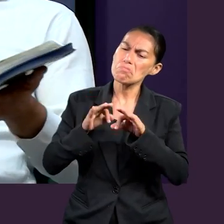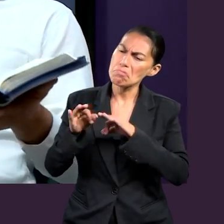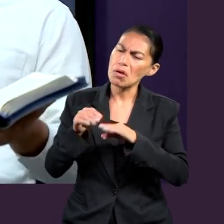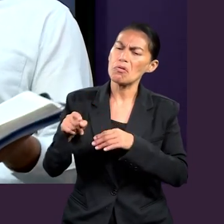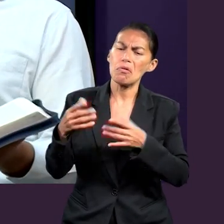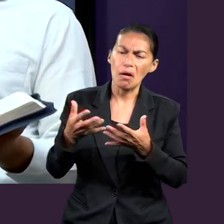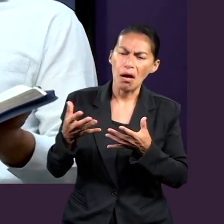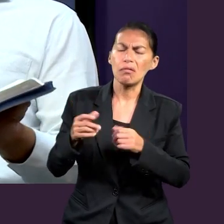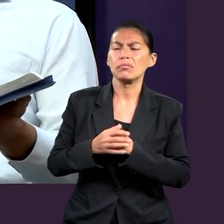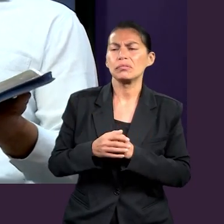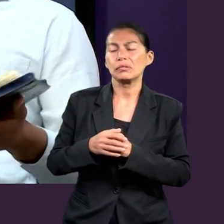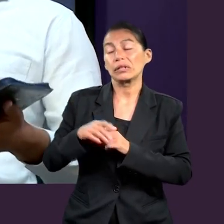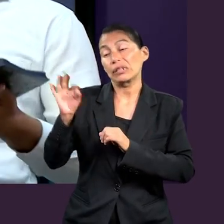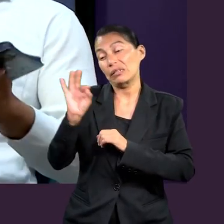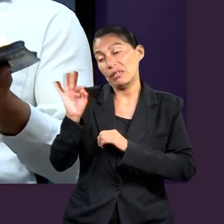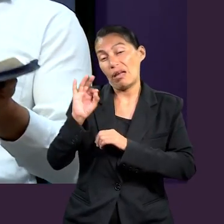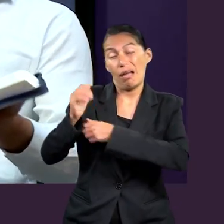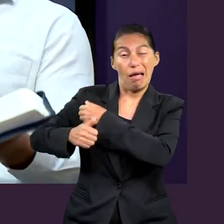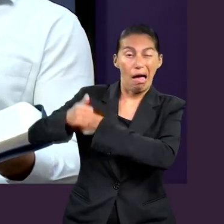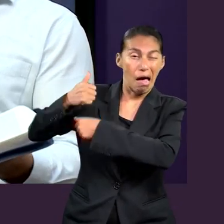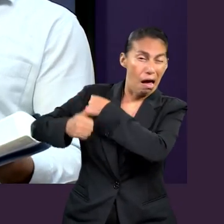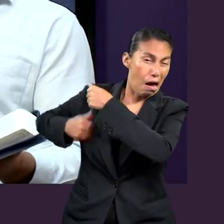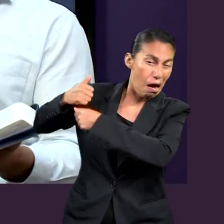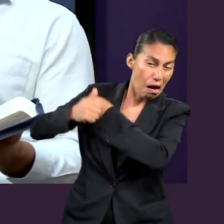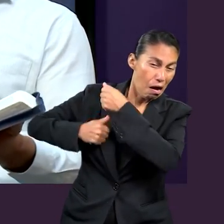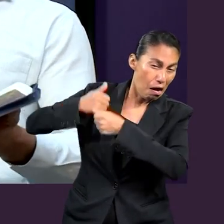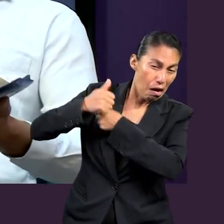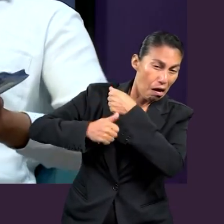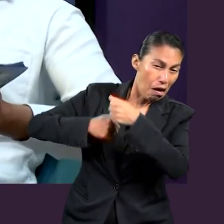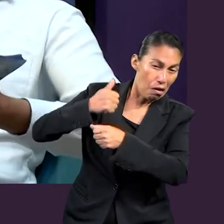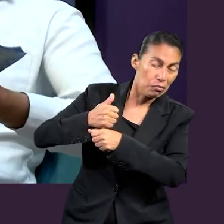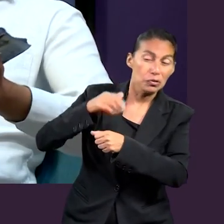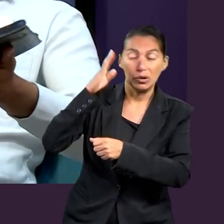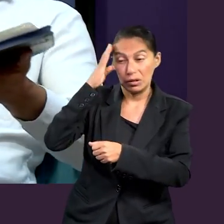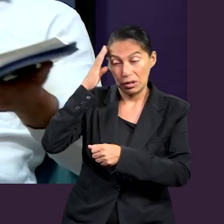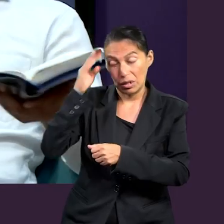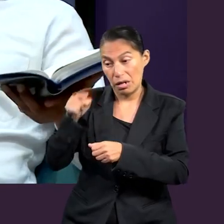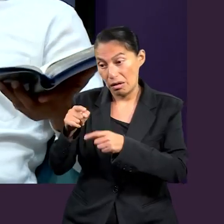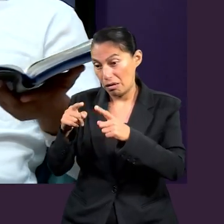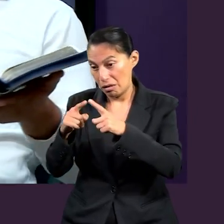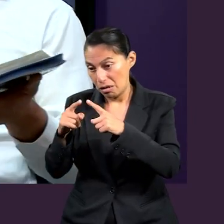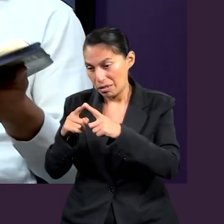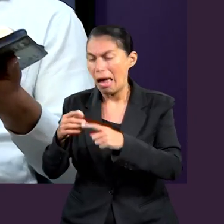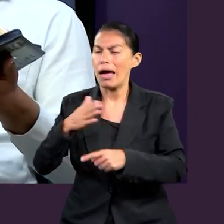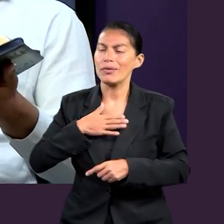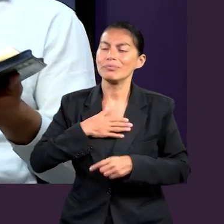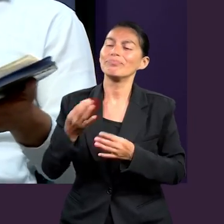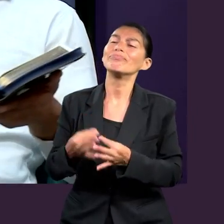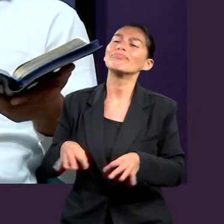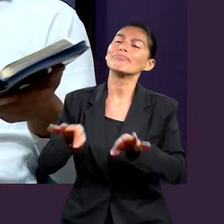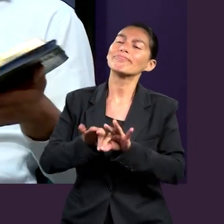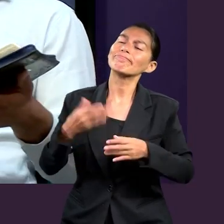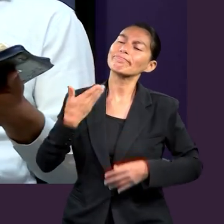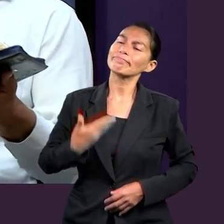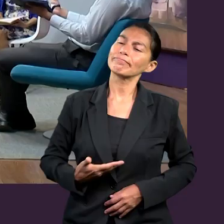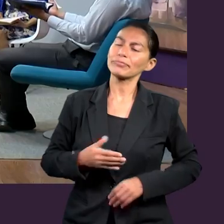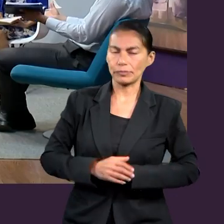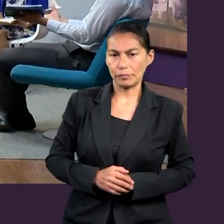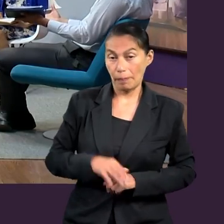ciertas posiciones o desempeñar ciertas tareas. Quizá por estar siendo anciano durante mucho tiempo, considero que soy el